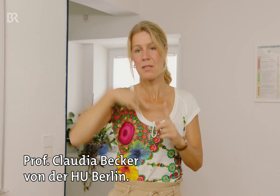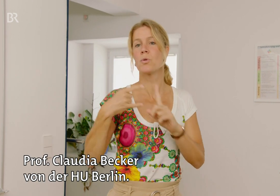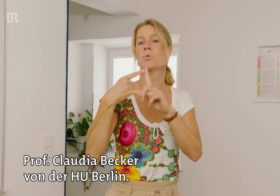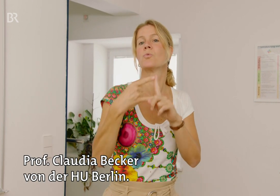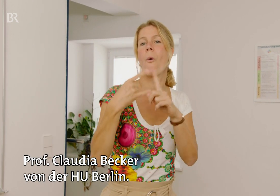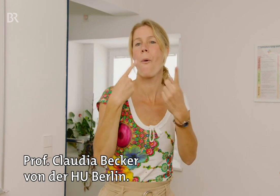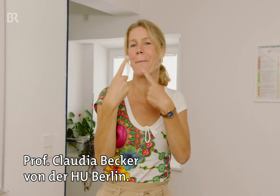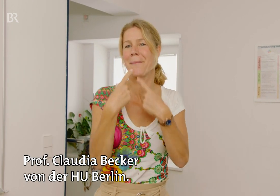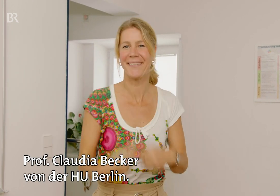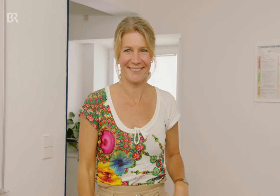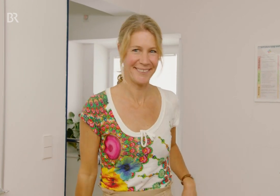Becker von der HU Berlin.